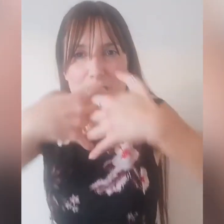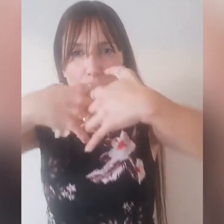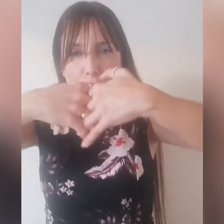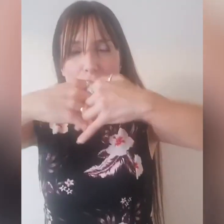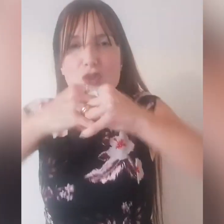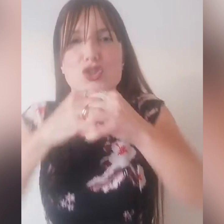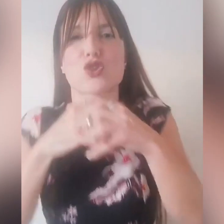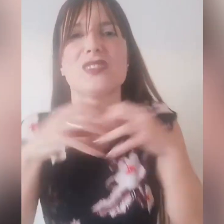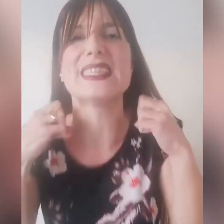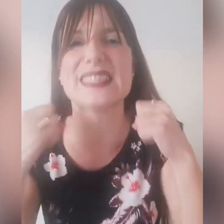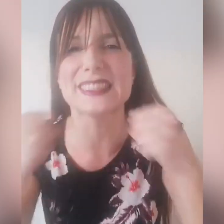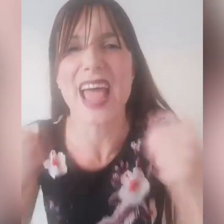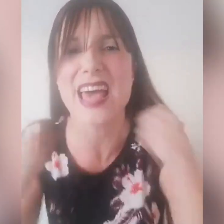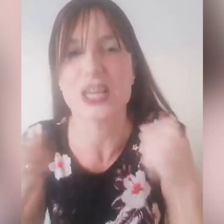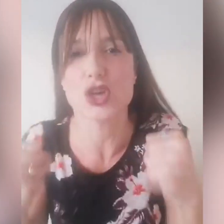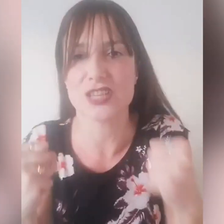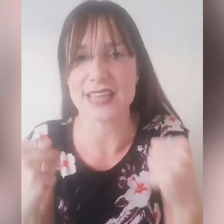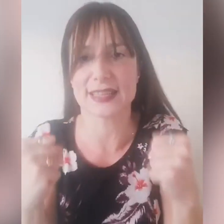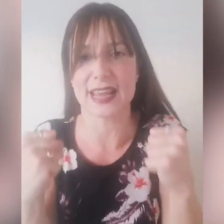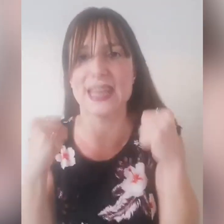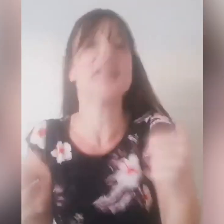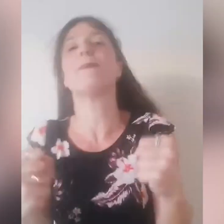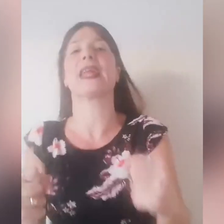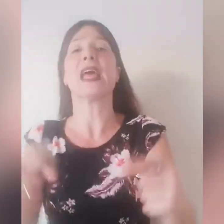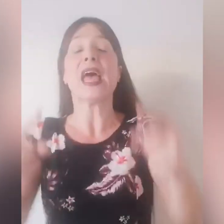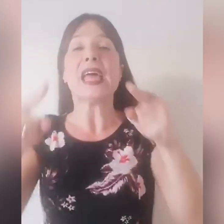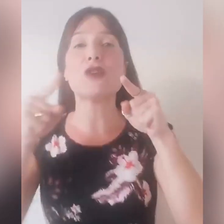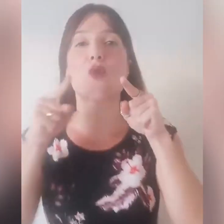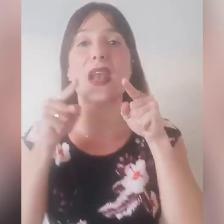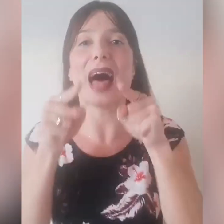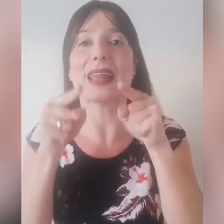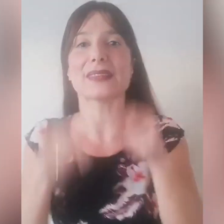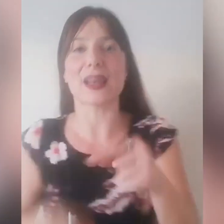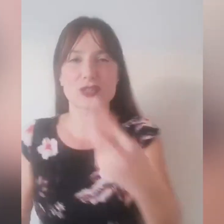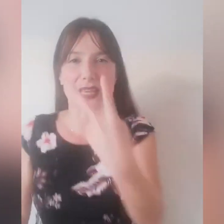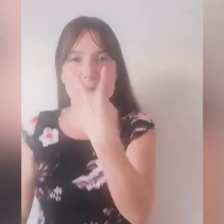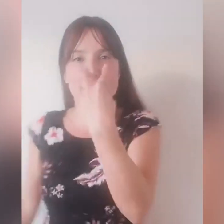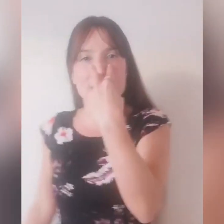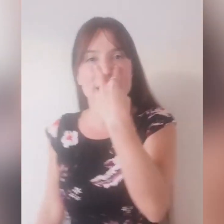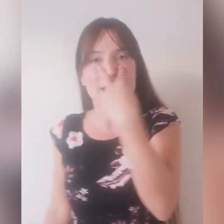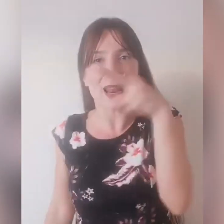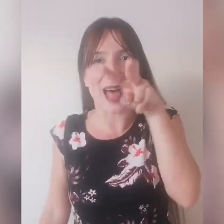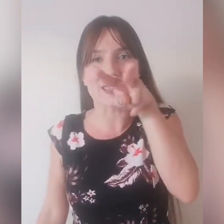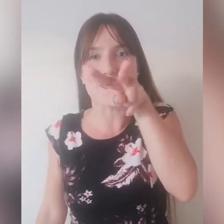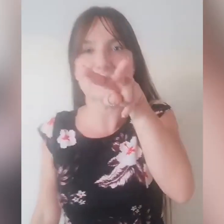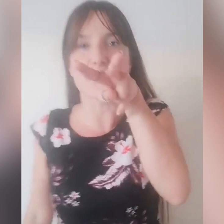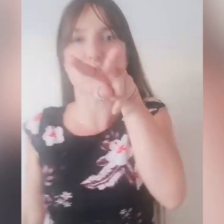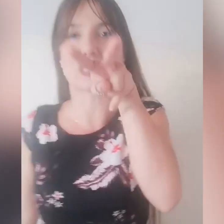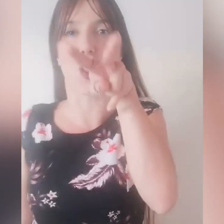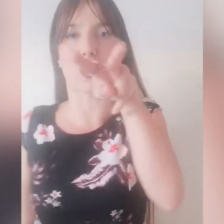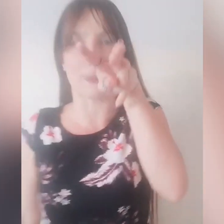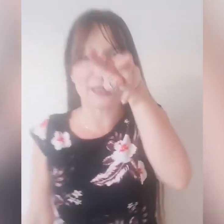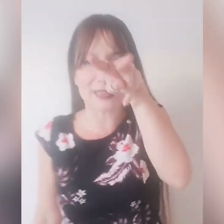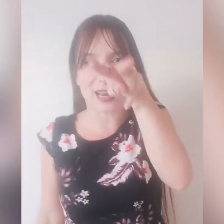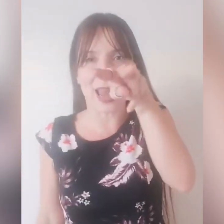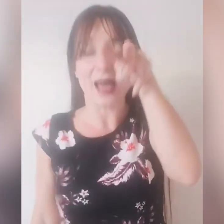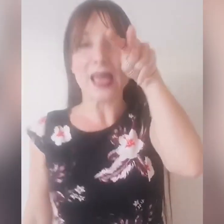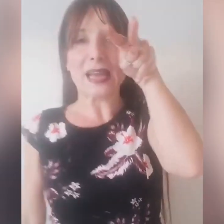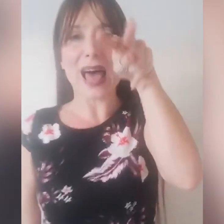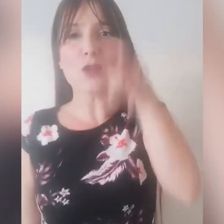proprio al vostro desiderio di essere liberi in quell'area della vostra vita, mettetela là davanti ai vostri occhi, mettetela là, là in